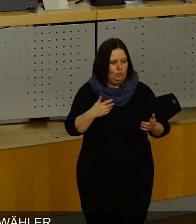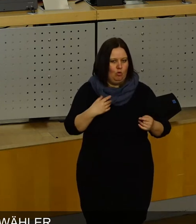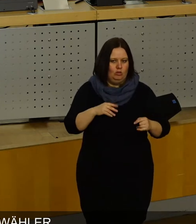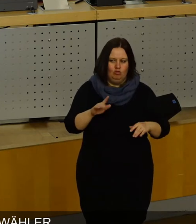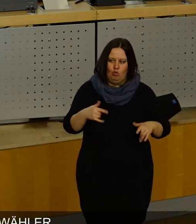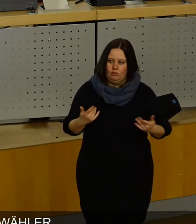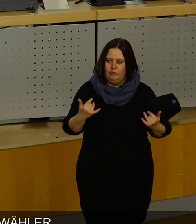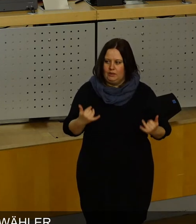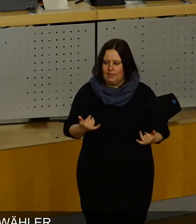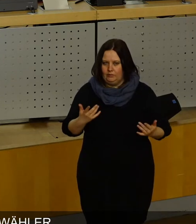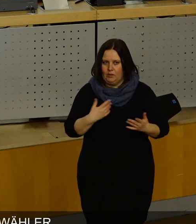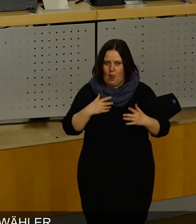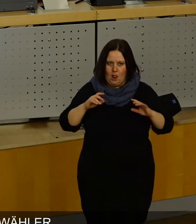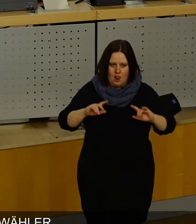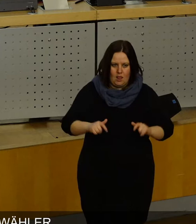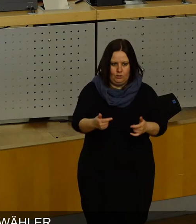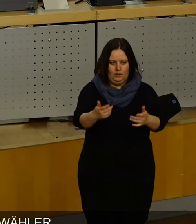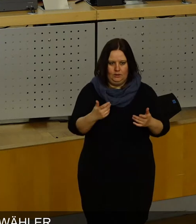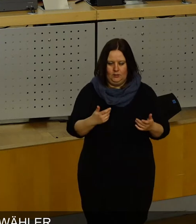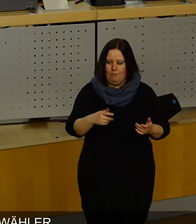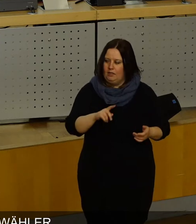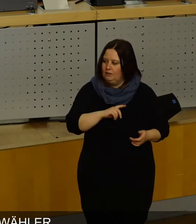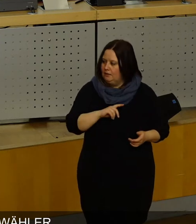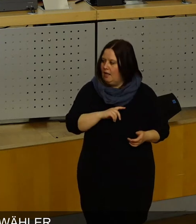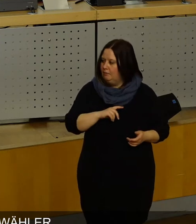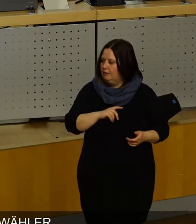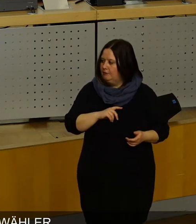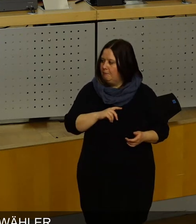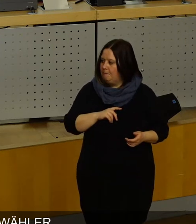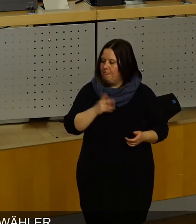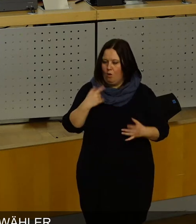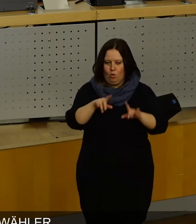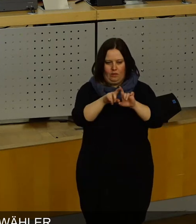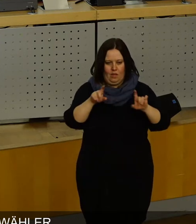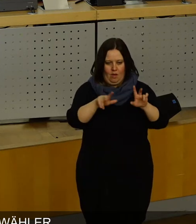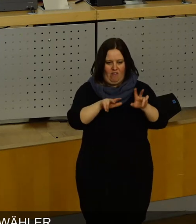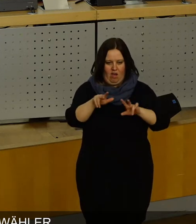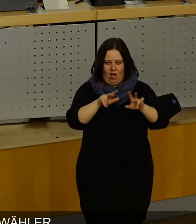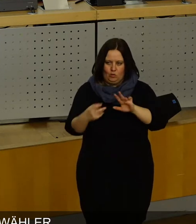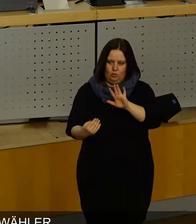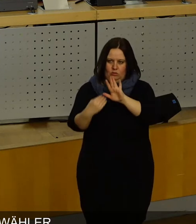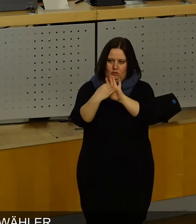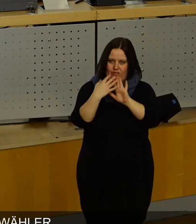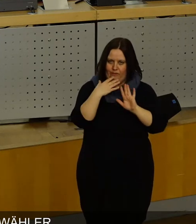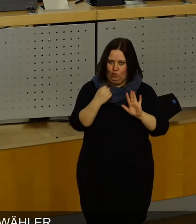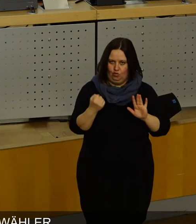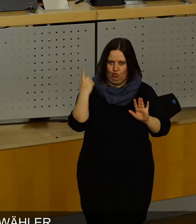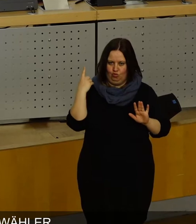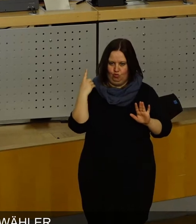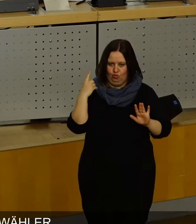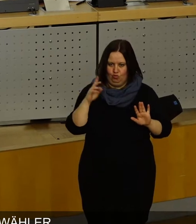ausgekummelt worden. Ich habe trotzdem noch mal auf das Thema Verwaltung hier eingehen wollen und habe es Ihnen noch mal auf die